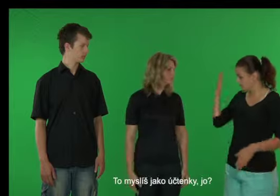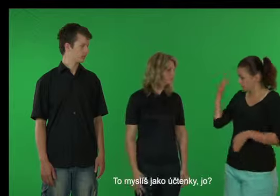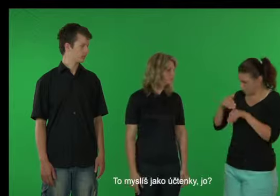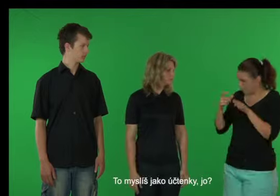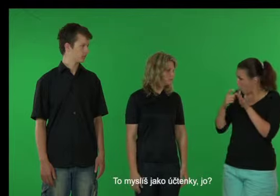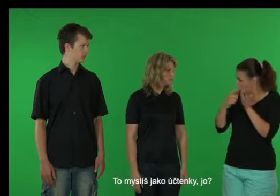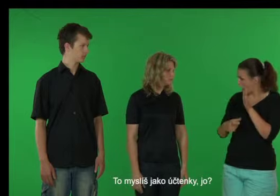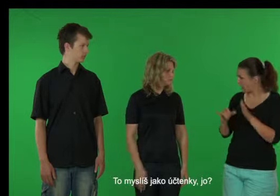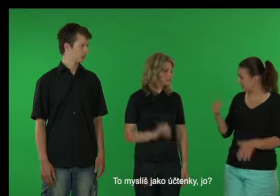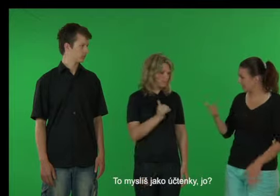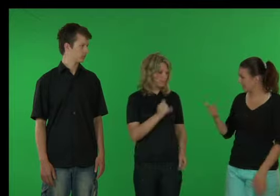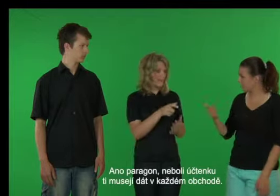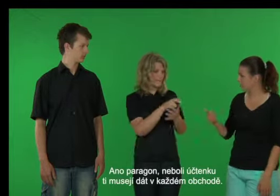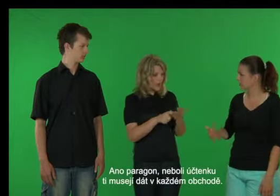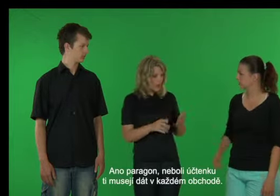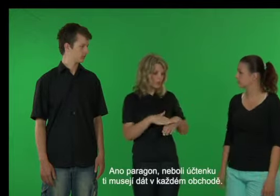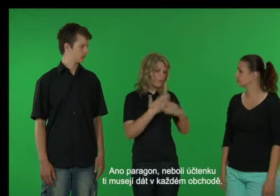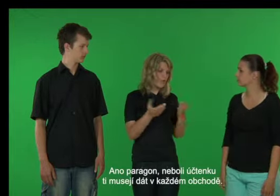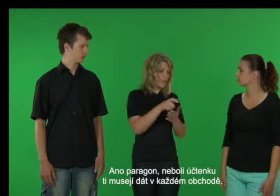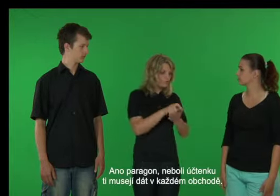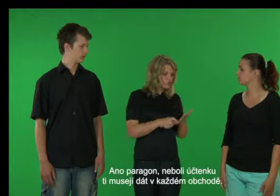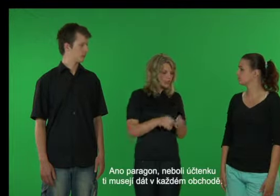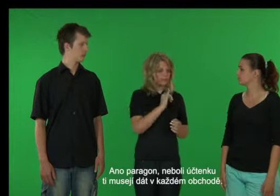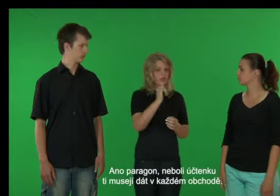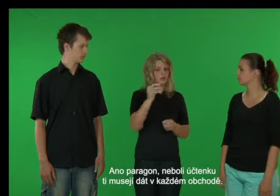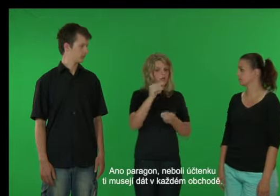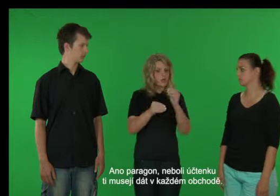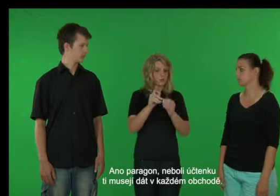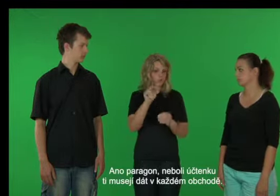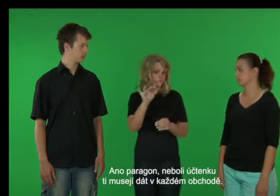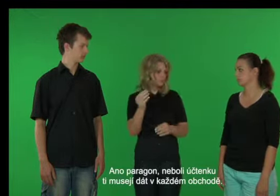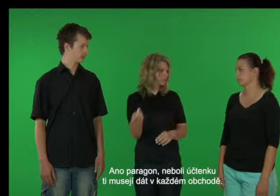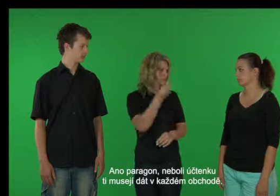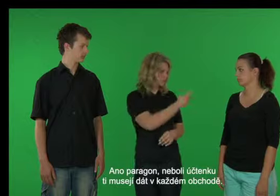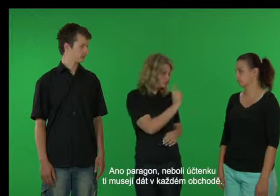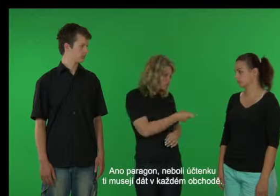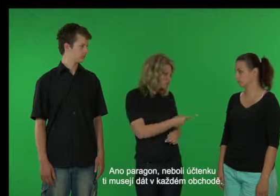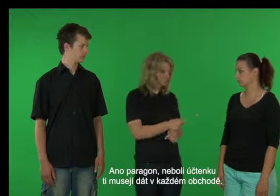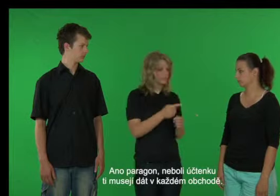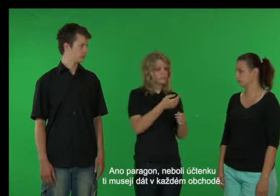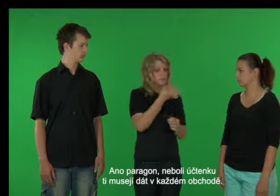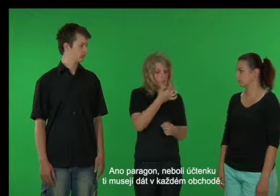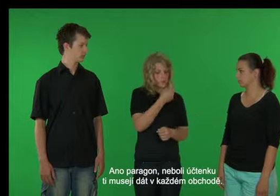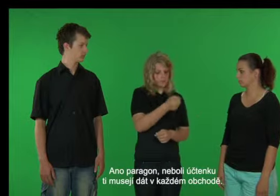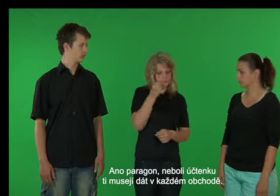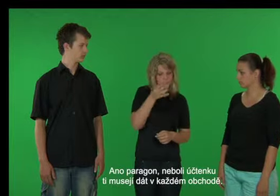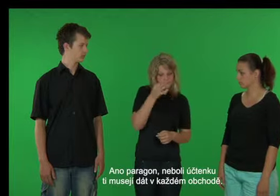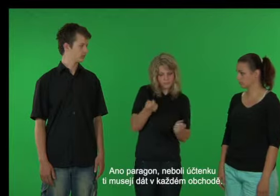pět minut. To myslíš jako účtenky, jo? Ano, paragon neboli účtenku ti musí dát v každém obchodě. A pokud se nedá o věci denní spotřeby,